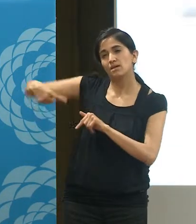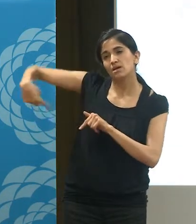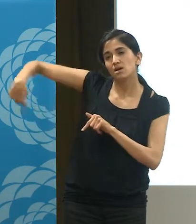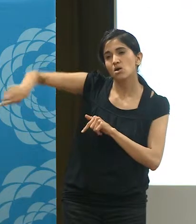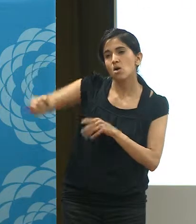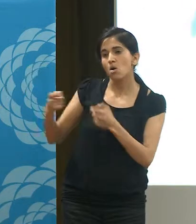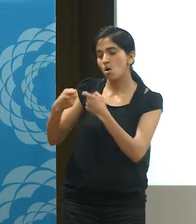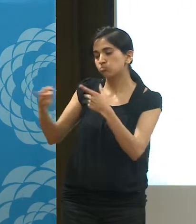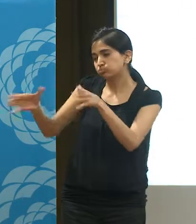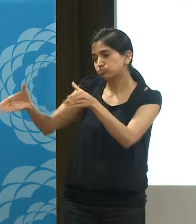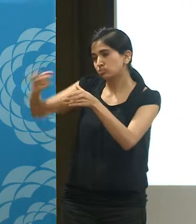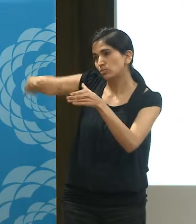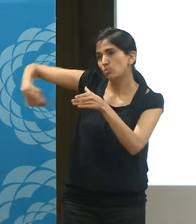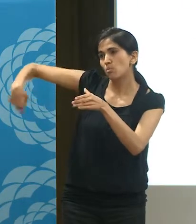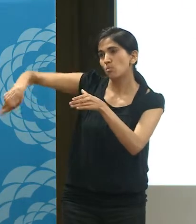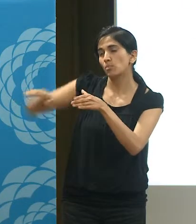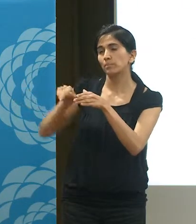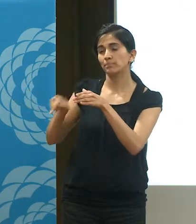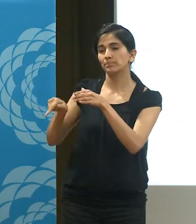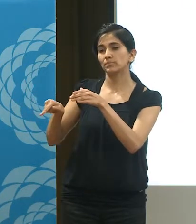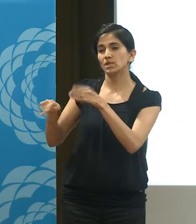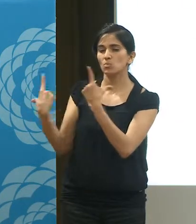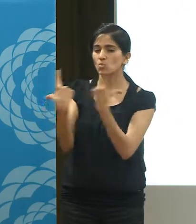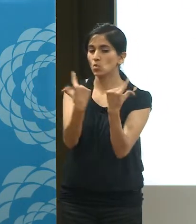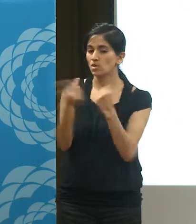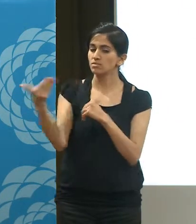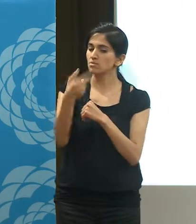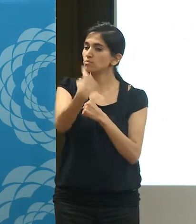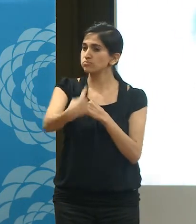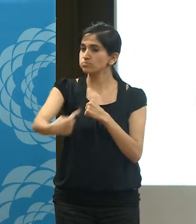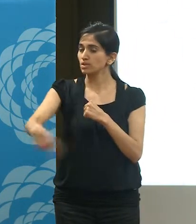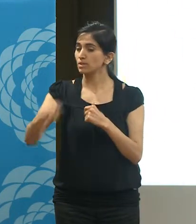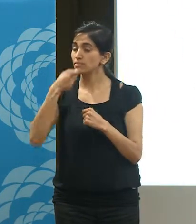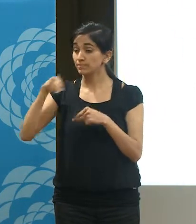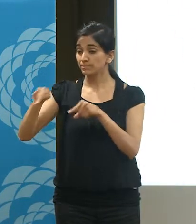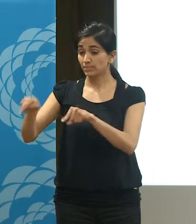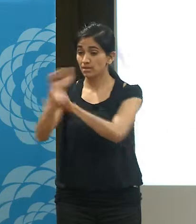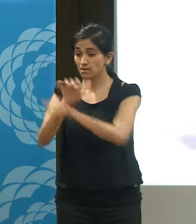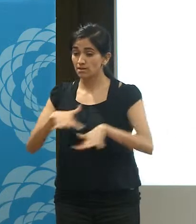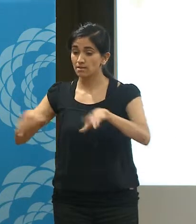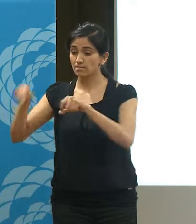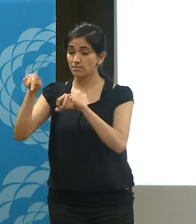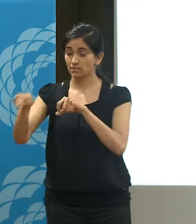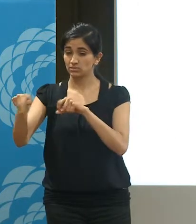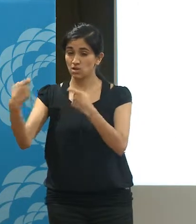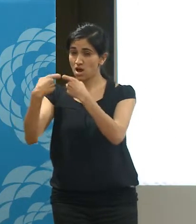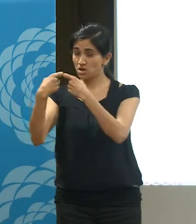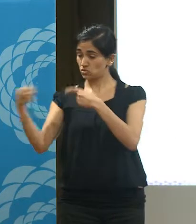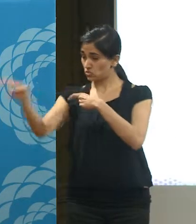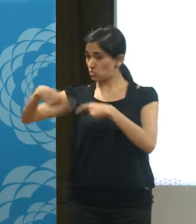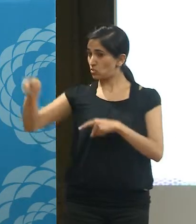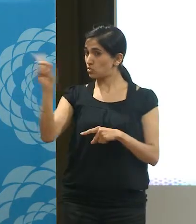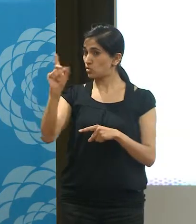popular. Así que nuestro reclamo hoy va, por un lado, partiendo de eso. No somos una asociación civil, no somos una